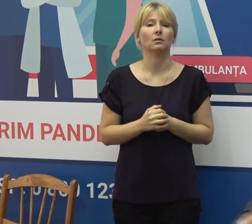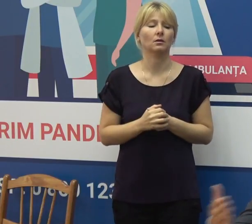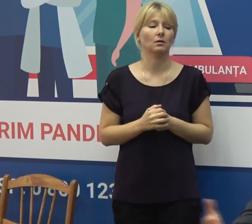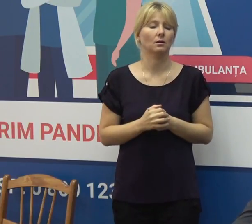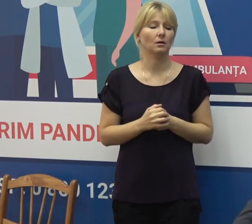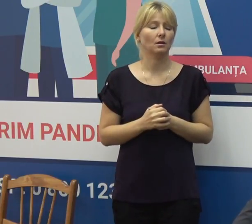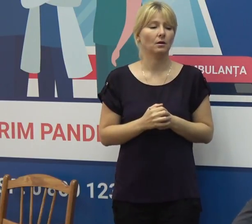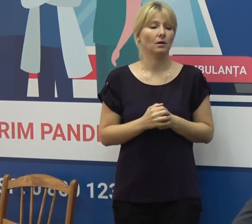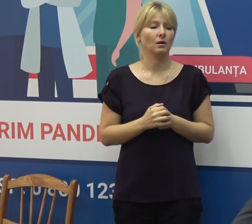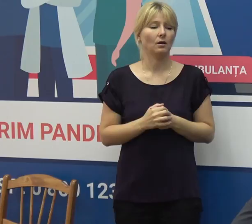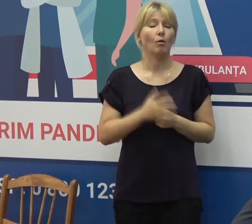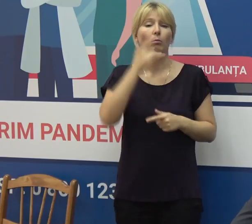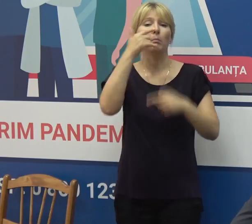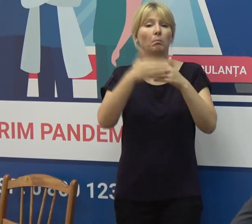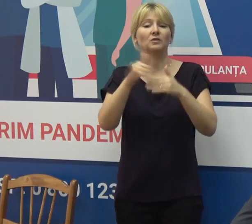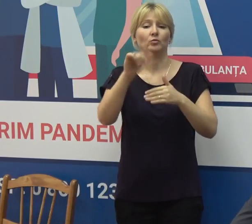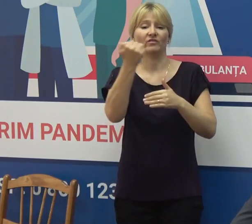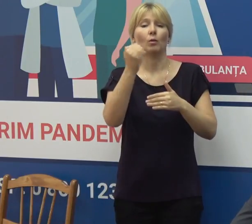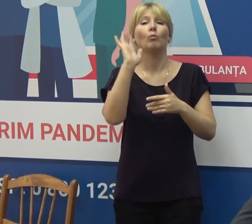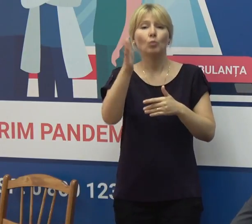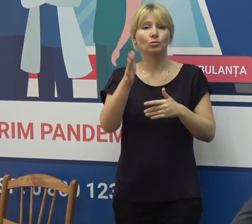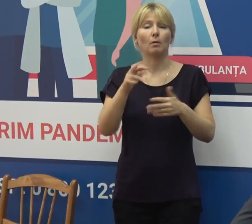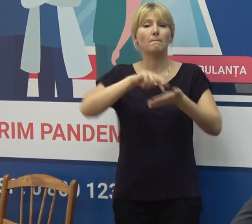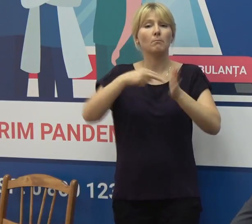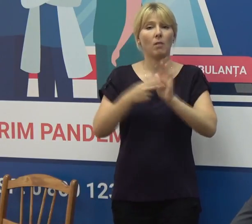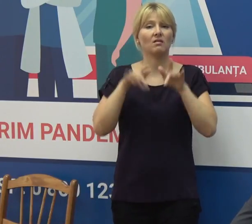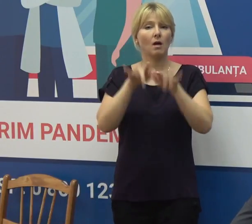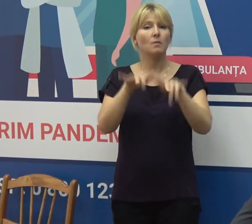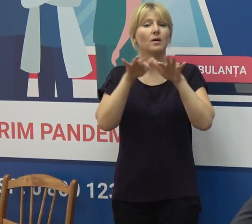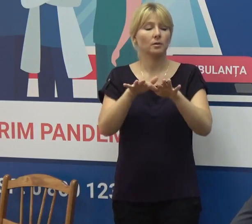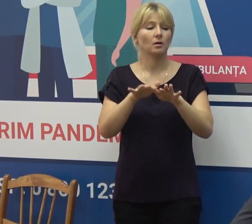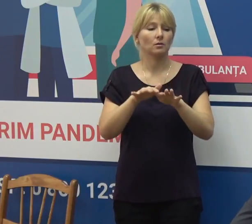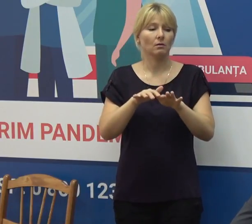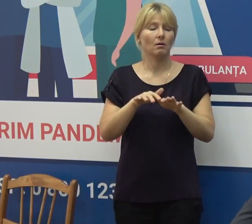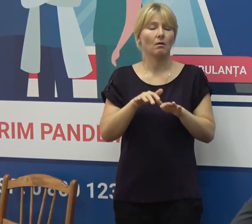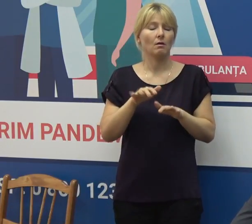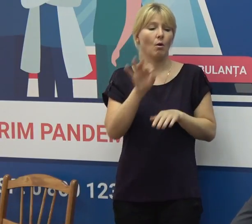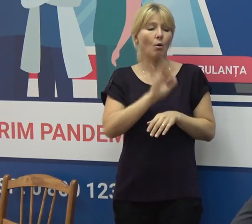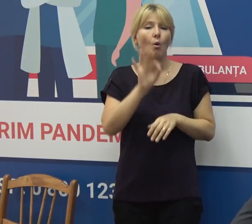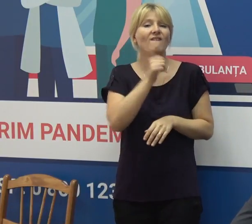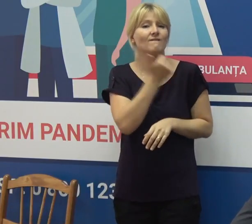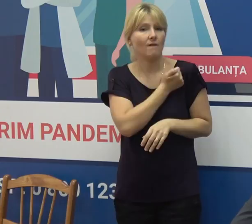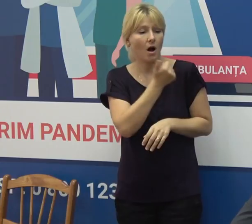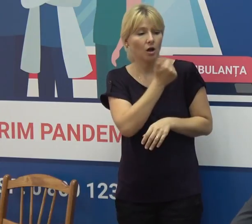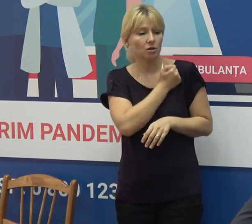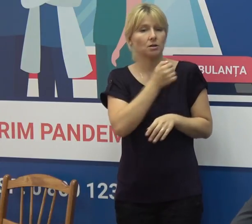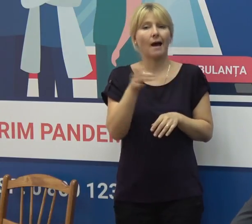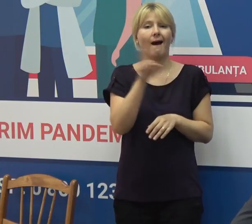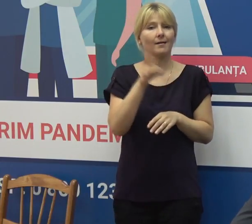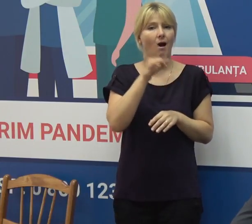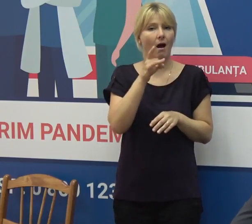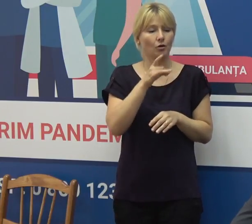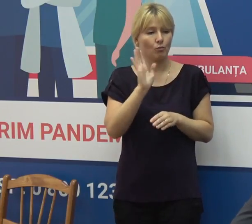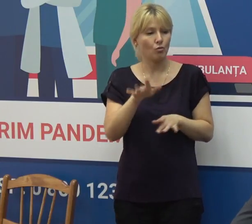pentru weekendul care bine sunt planificate activități de desfășare în cadrul campaniei de vaccinare în mai multe răioane,